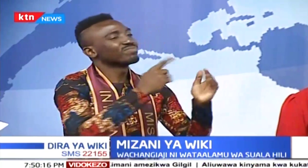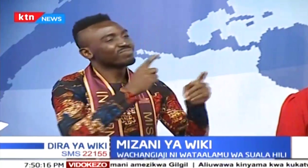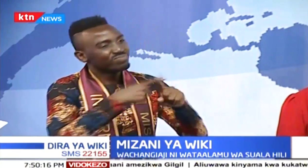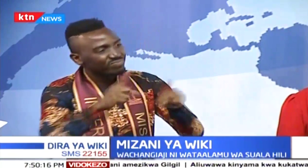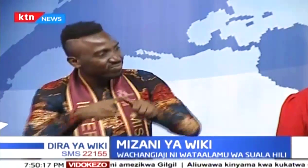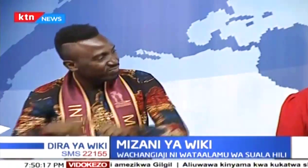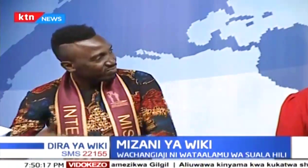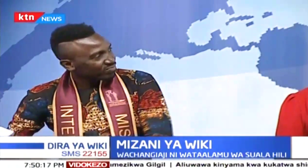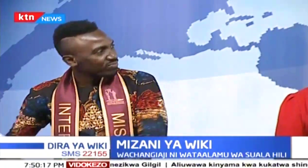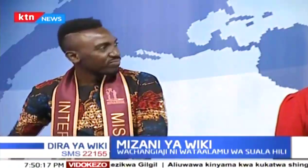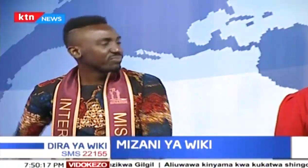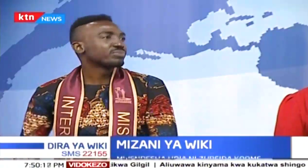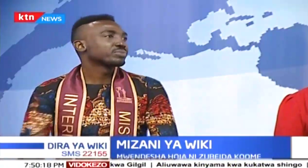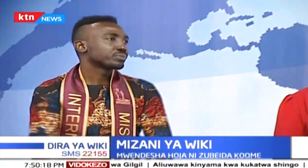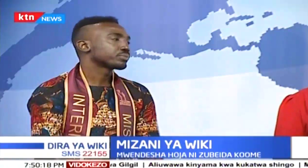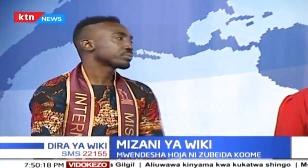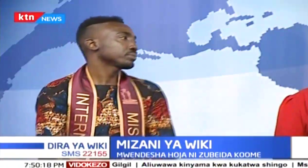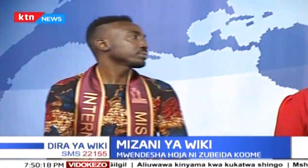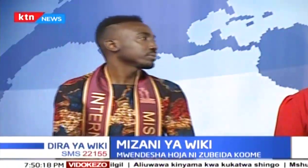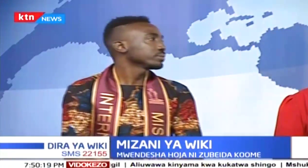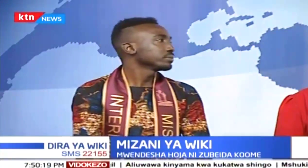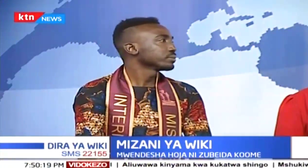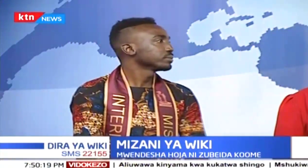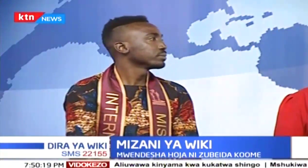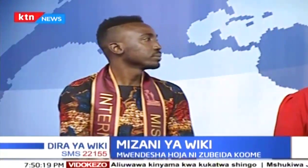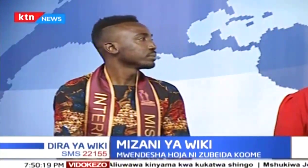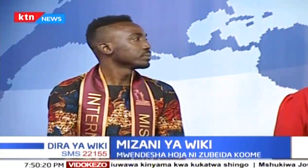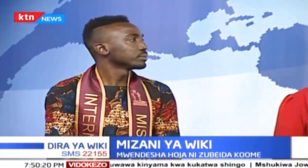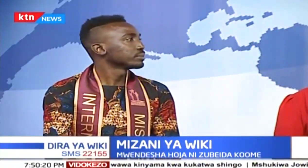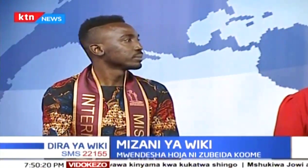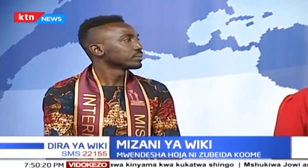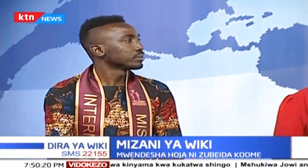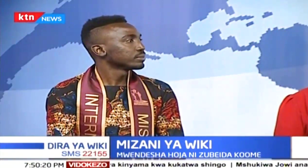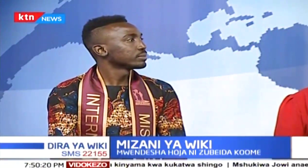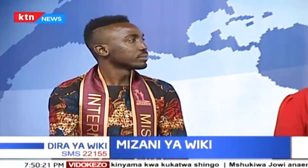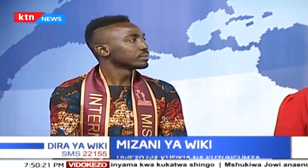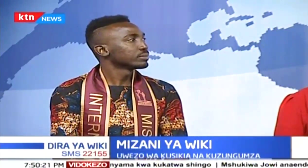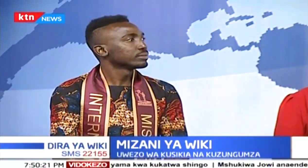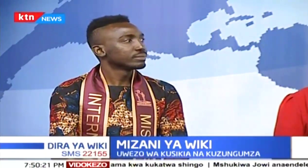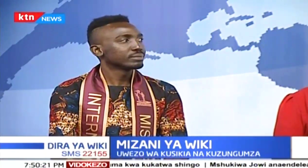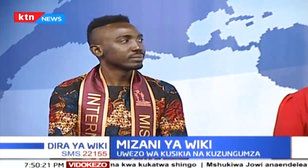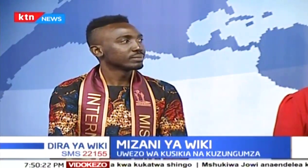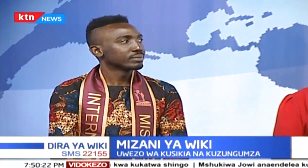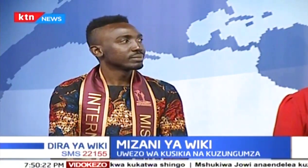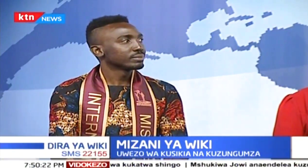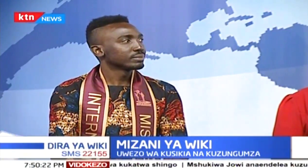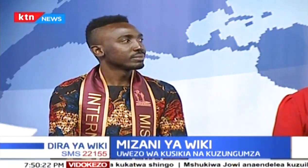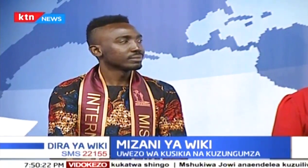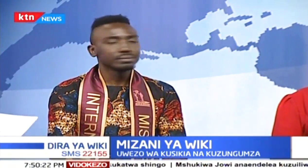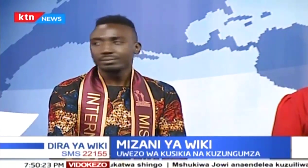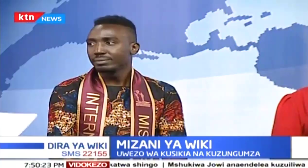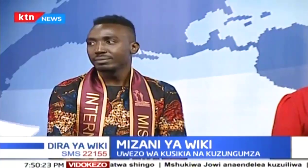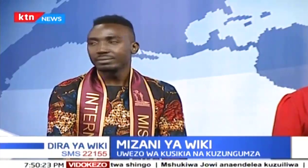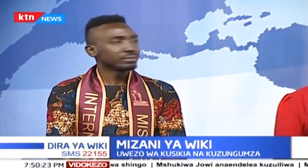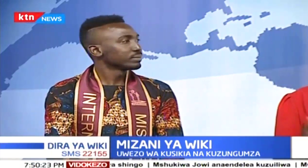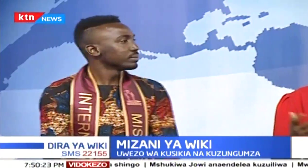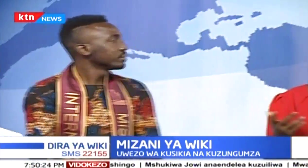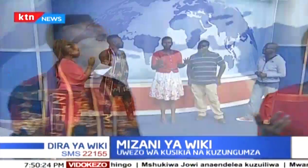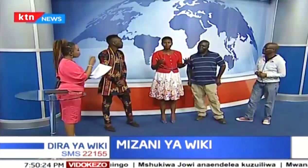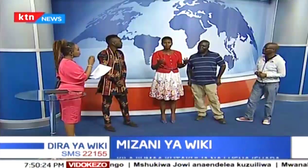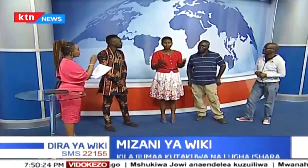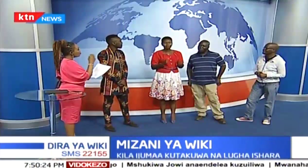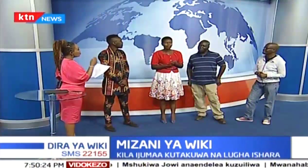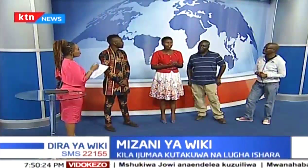itakusaidia, kabla ujue maji, chakula, ujue jinsi ya kuweza kuandika. Na, nikijeko kwa